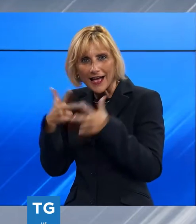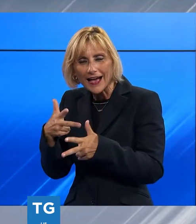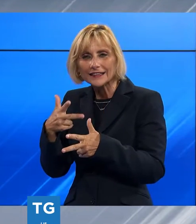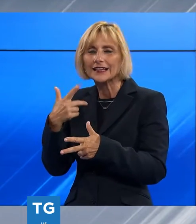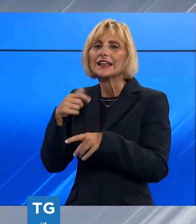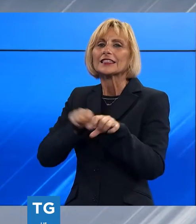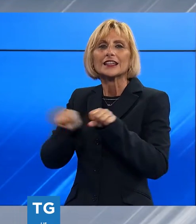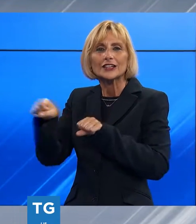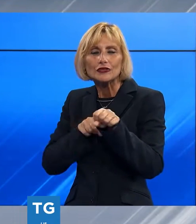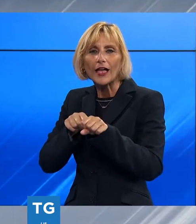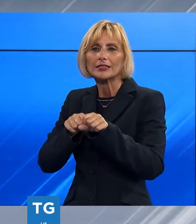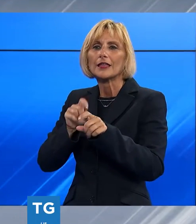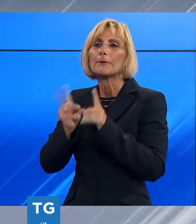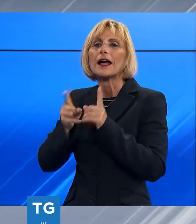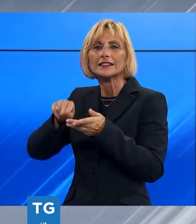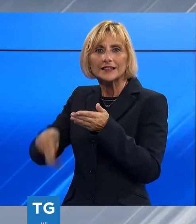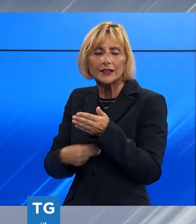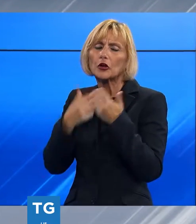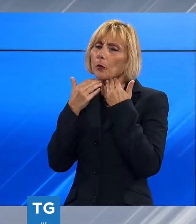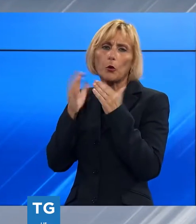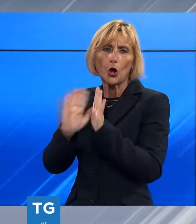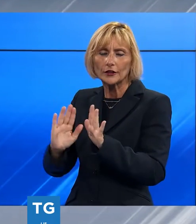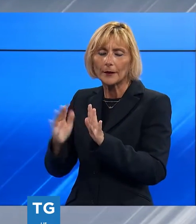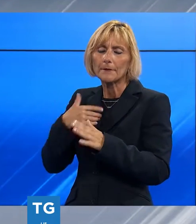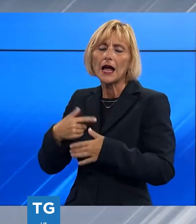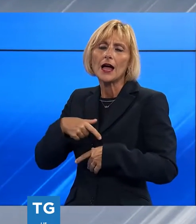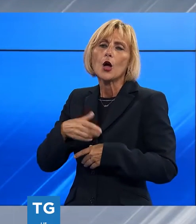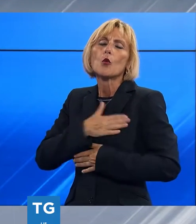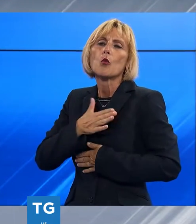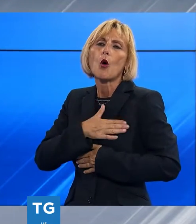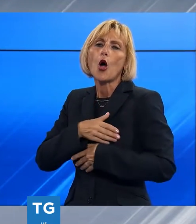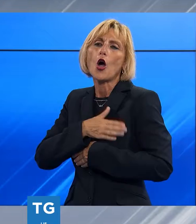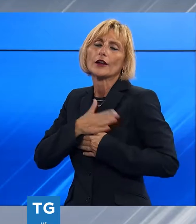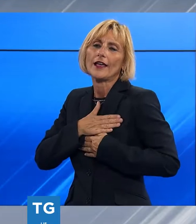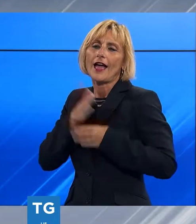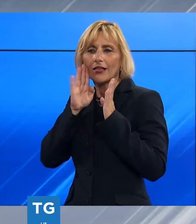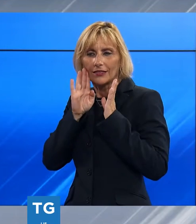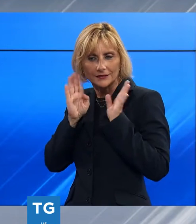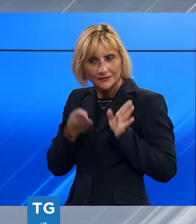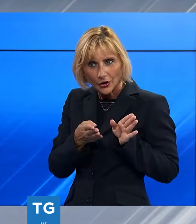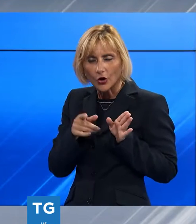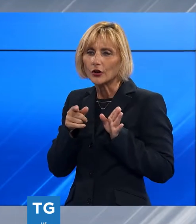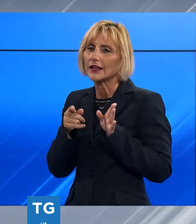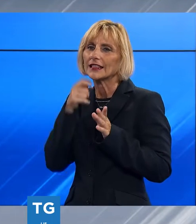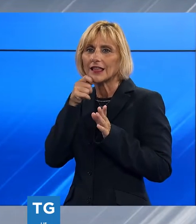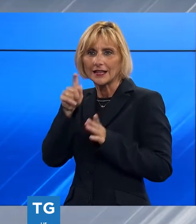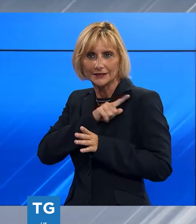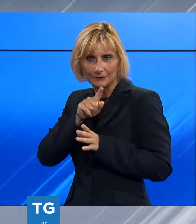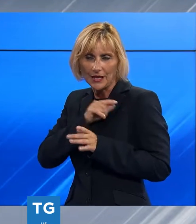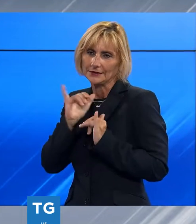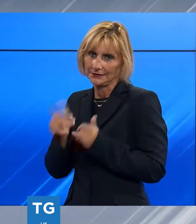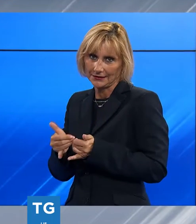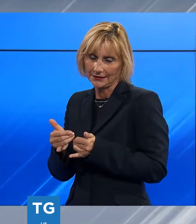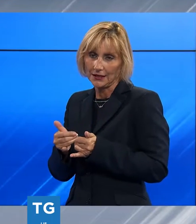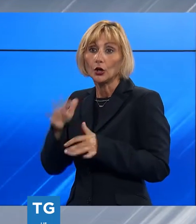dirigente sicuramente avrà sempre una parte della mia attenzione e dei miei interessi. Questo senza